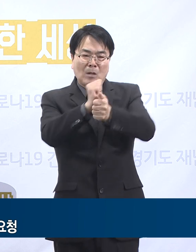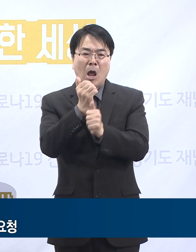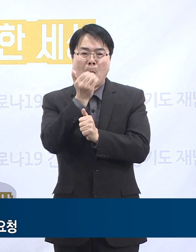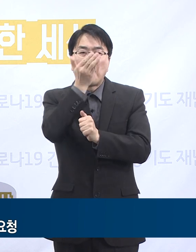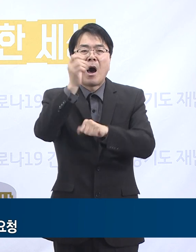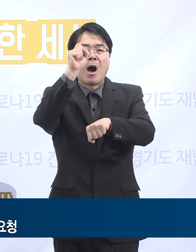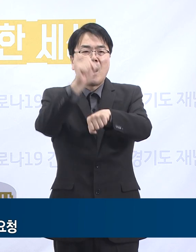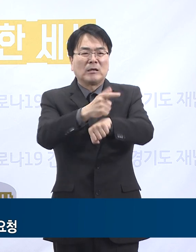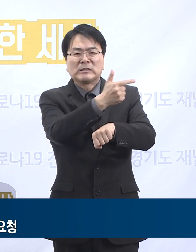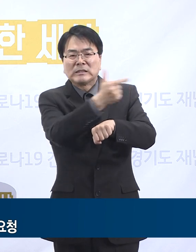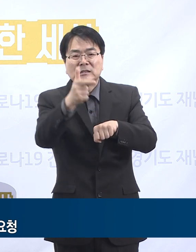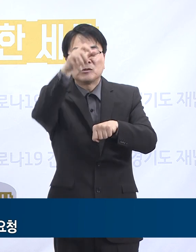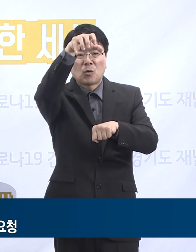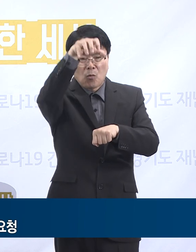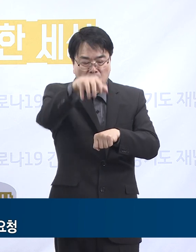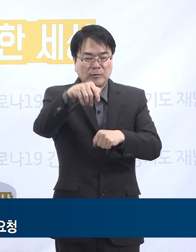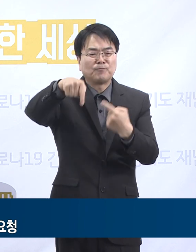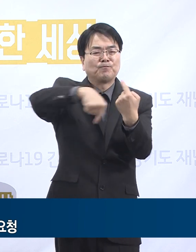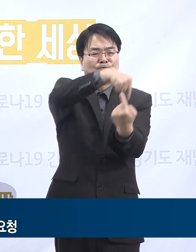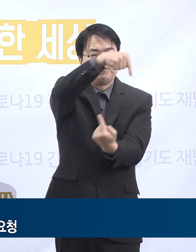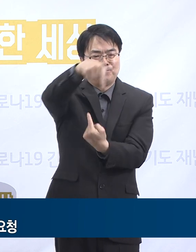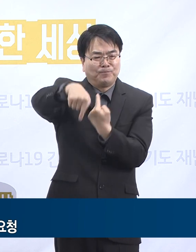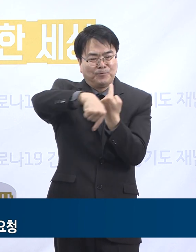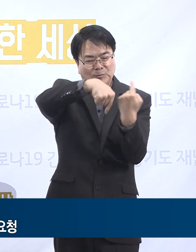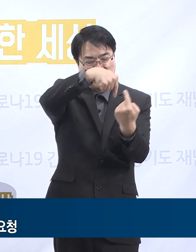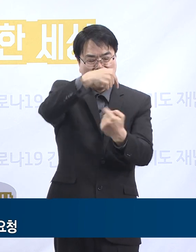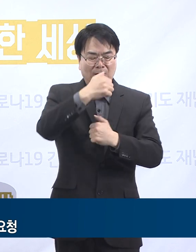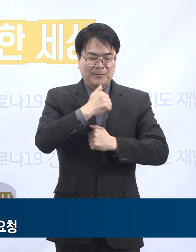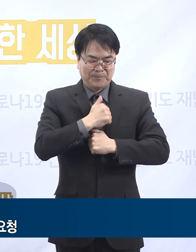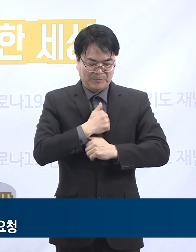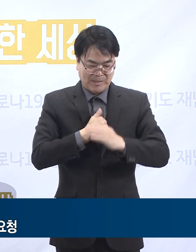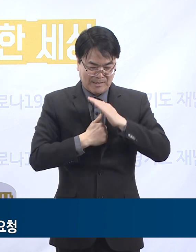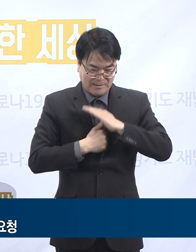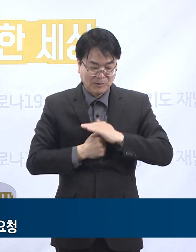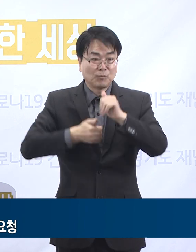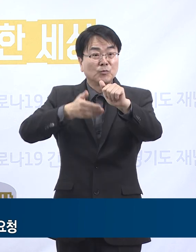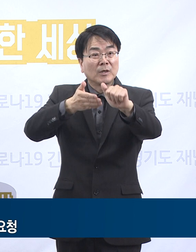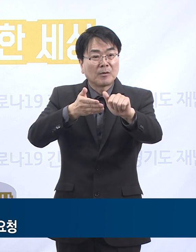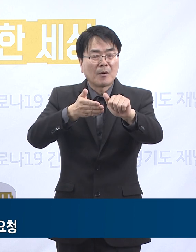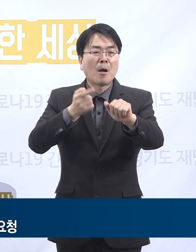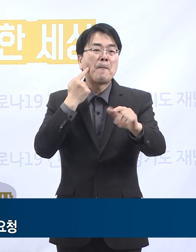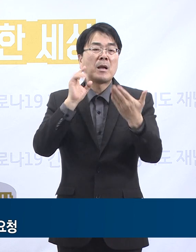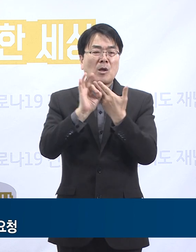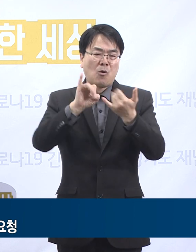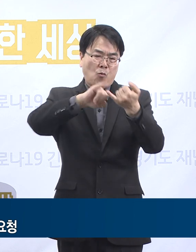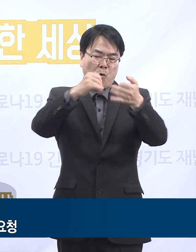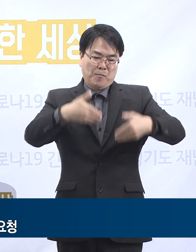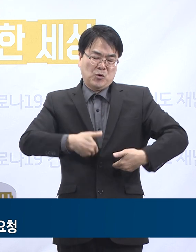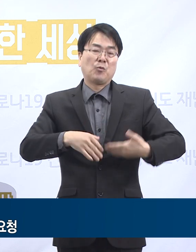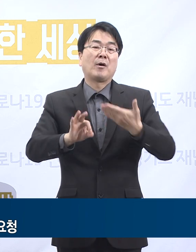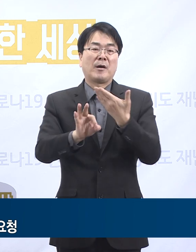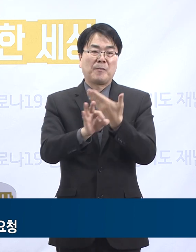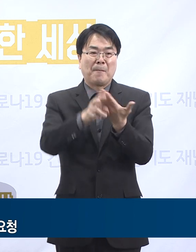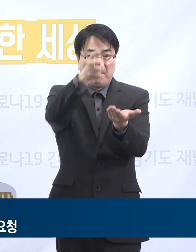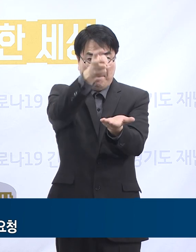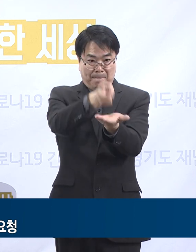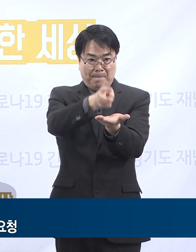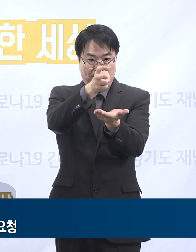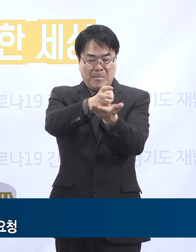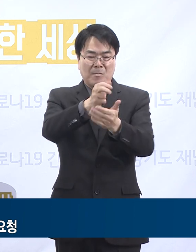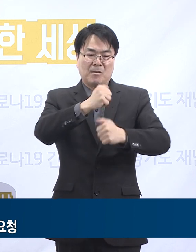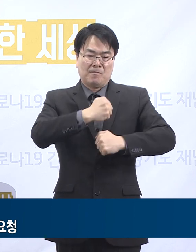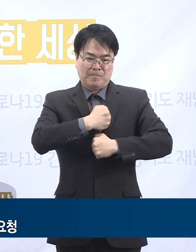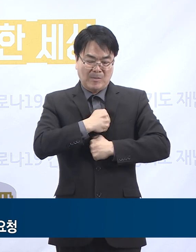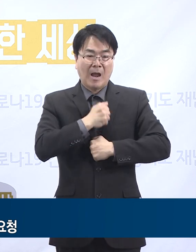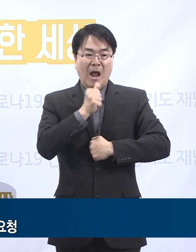가중이용시설의 운영 자제를 요청하고 불가피하게 운영하는 경우 방역당국이 정한 준수사항을 철저히